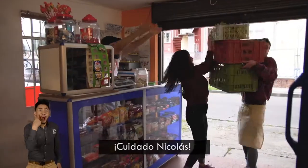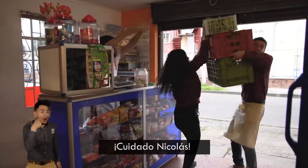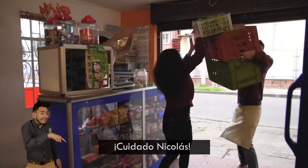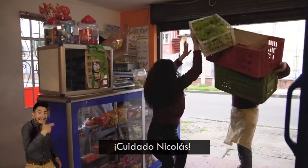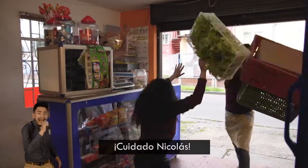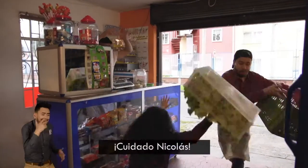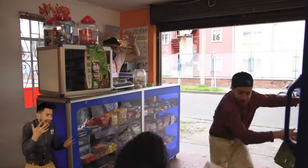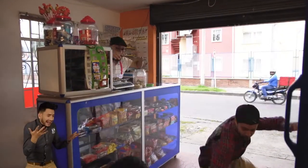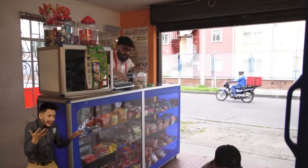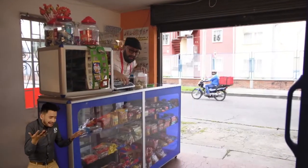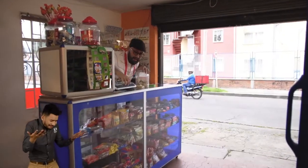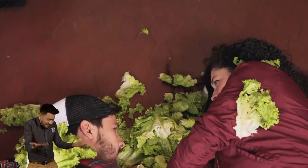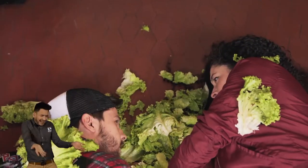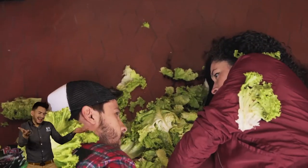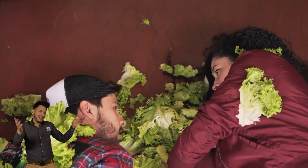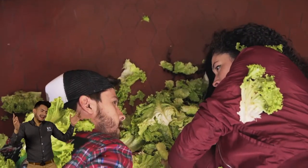Cuidado, Nicolás.